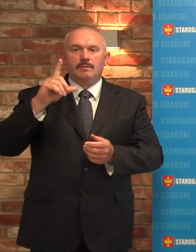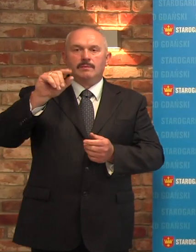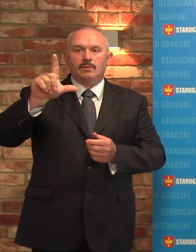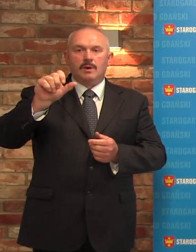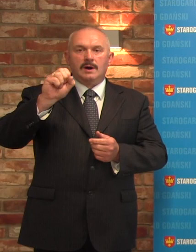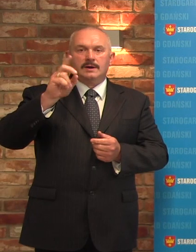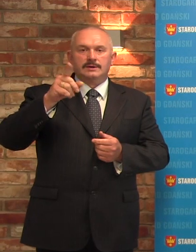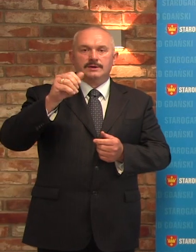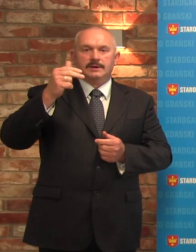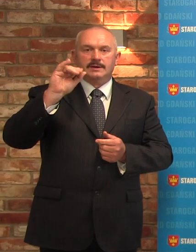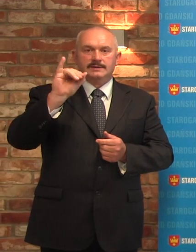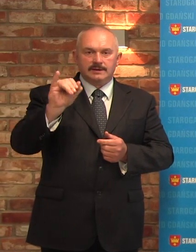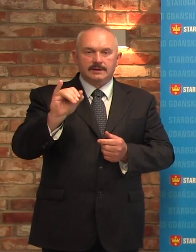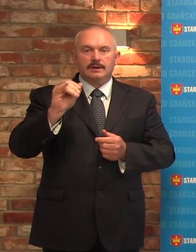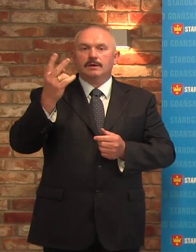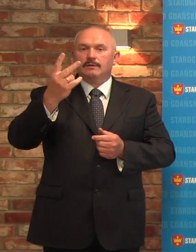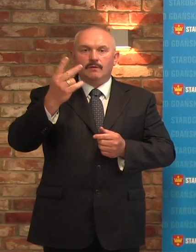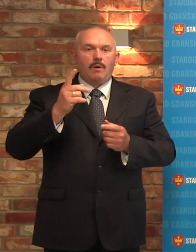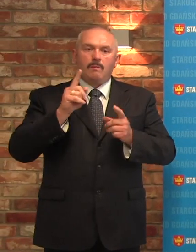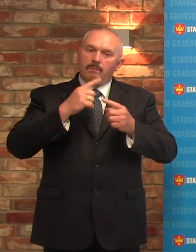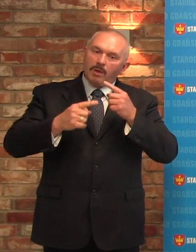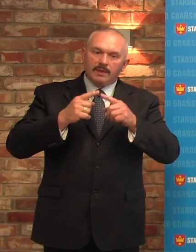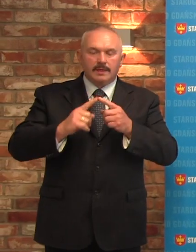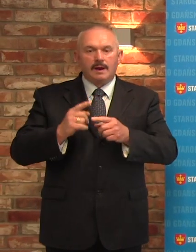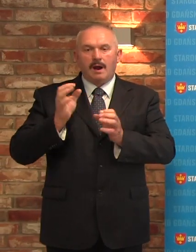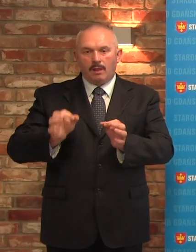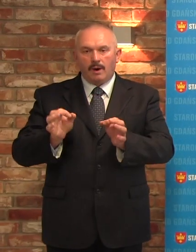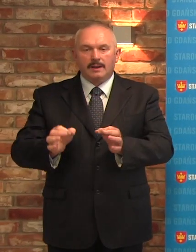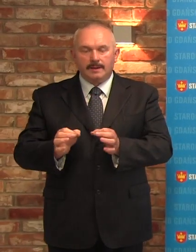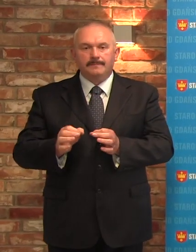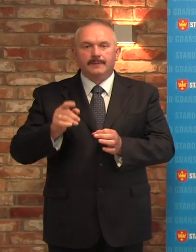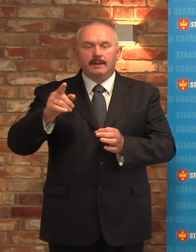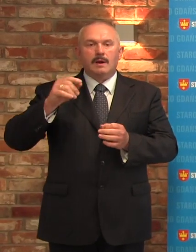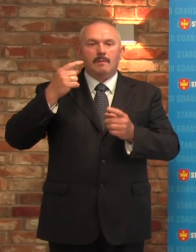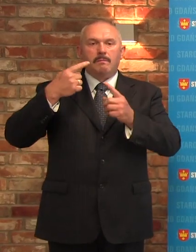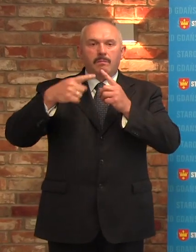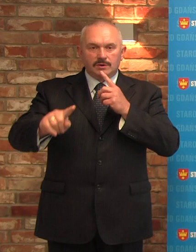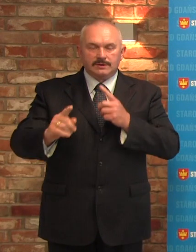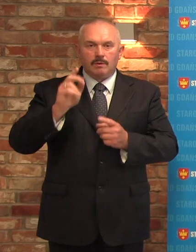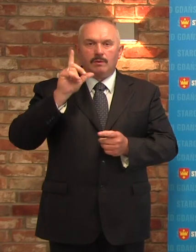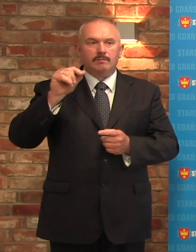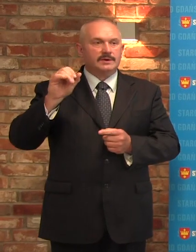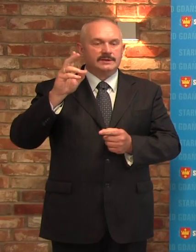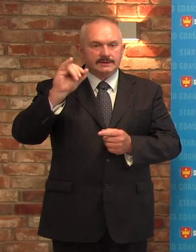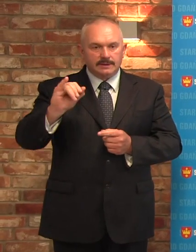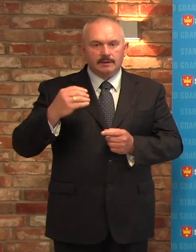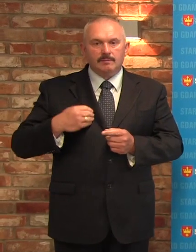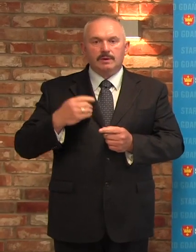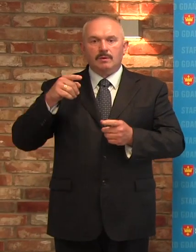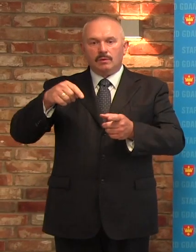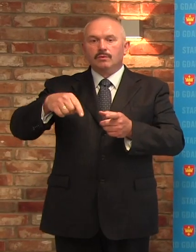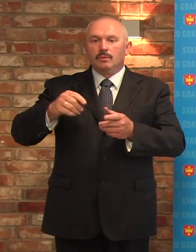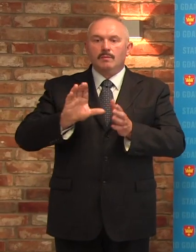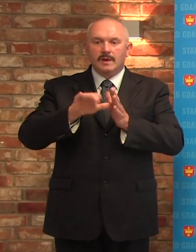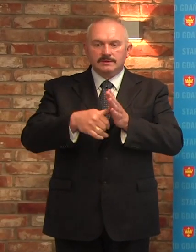w obecności dwóch lokalnych polityków. Jak do tej pory pan poseł Kacper Płażyński pojawił się w Starogardzie przy